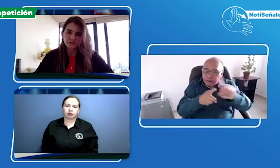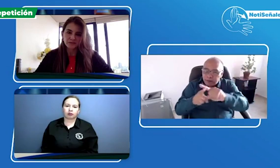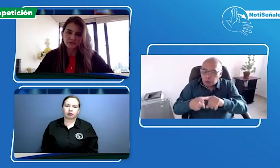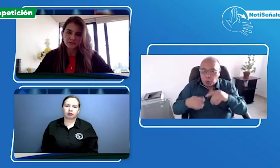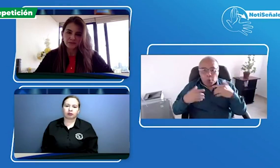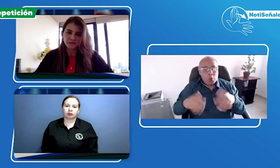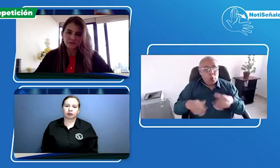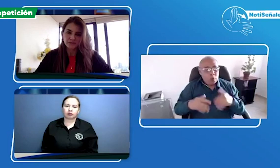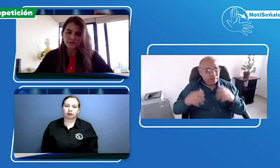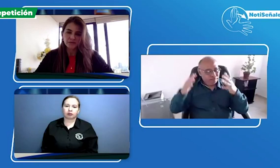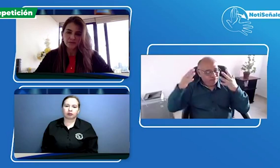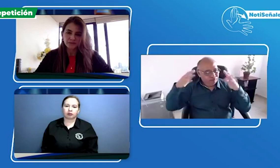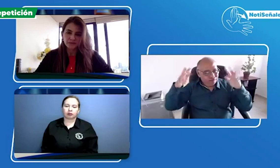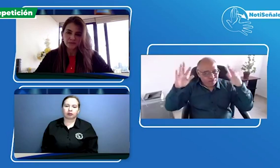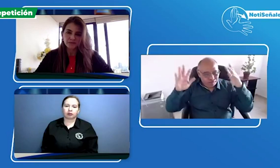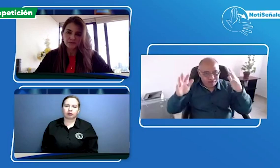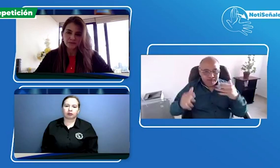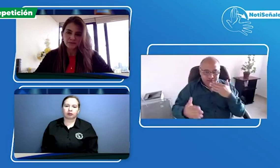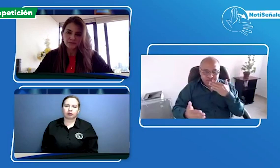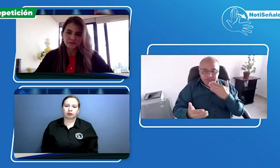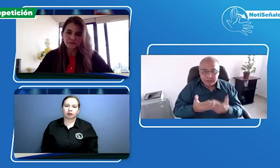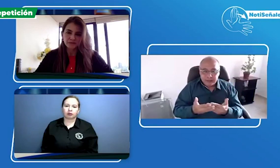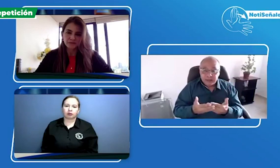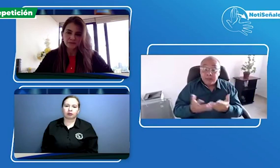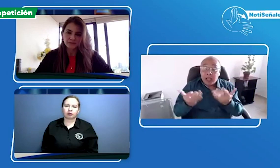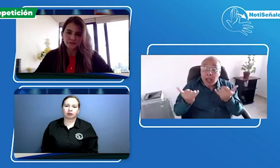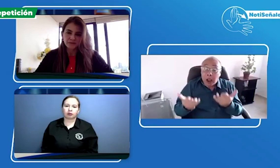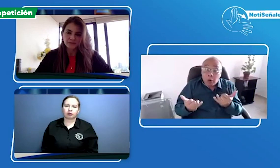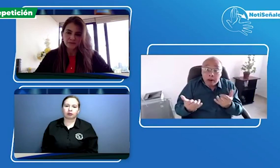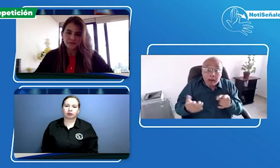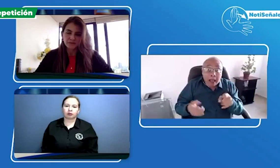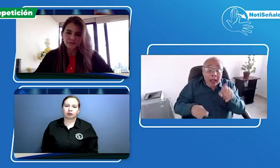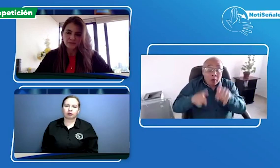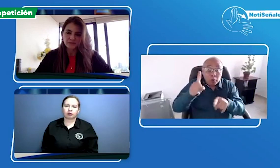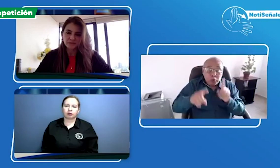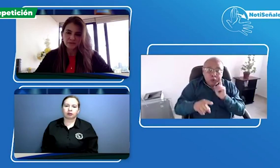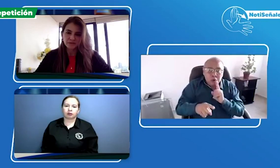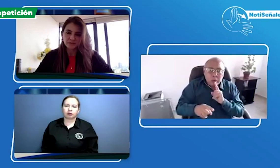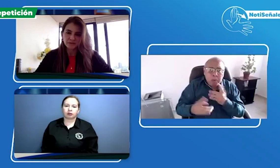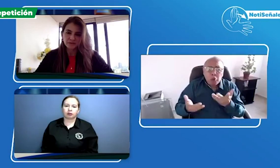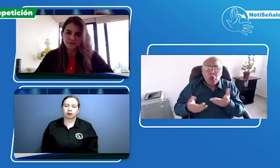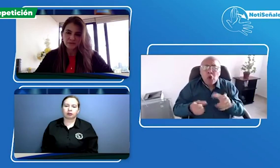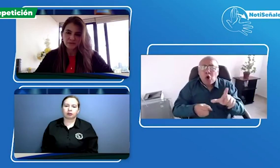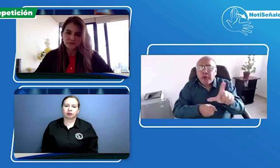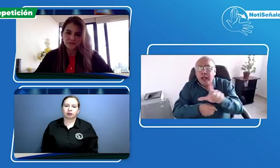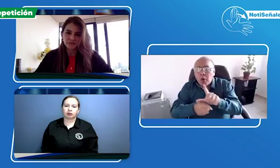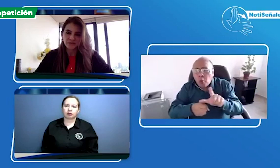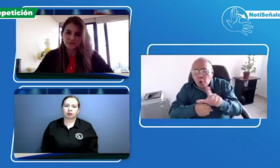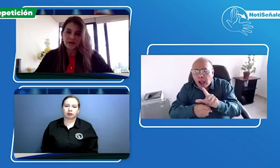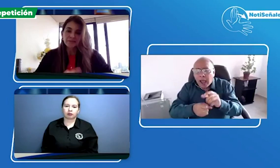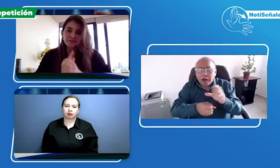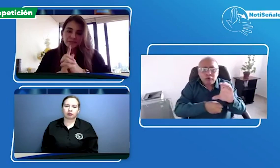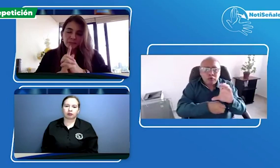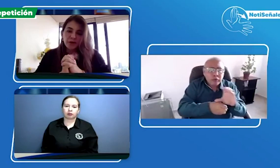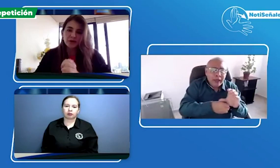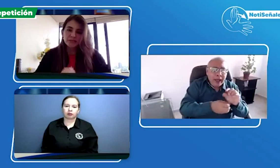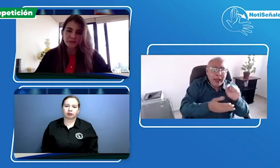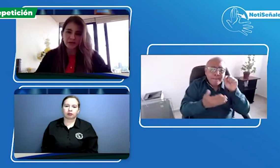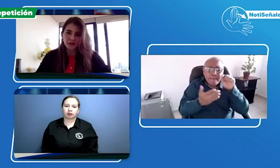vayamos cambiando los paradigmas y vayamos cambiando también en las regiones muchísimas gracias Verónica algunas personas sordas nos